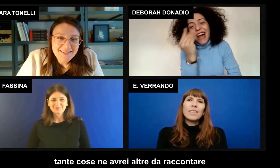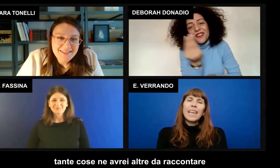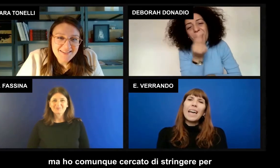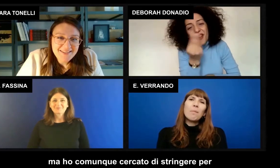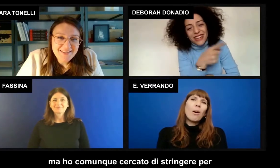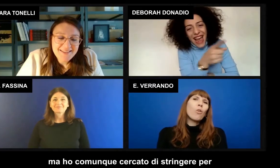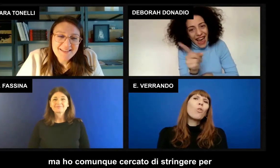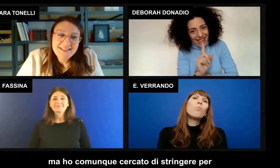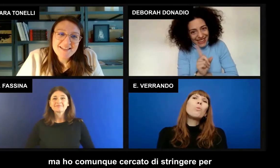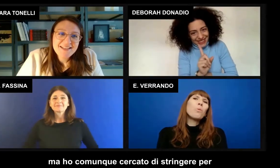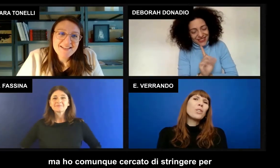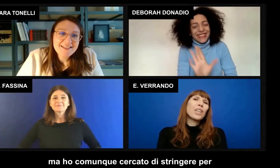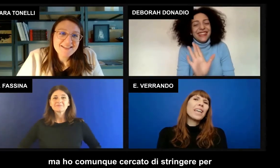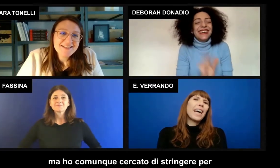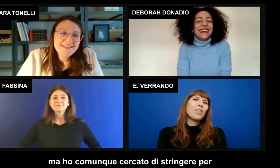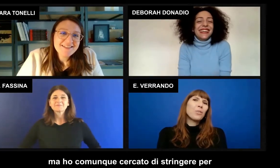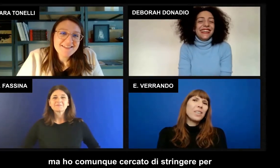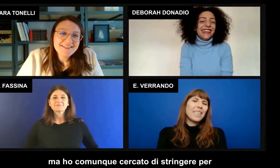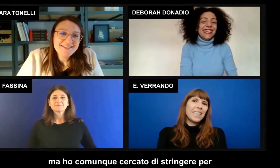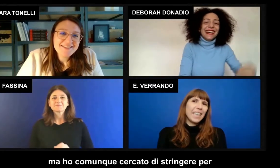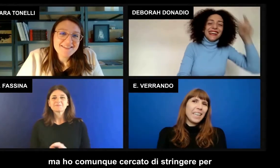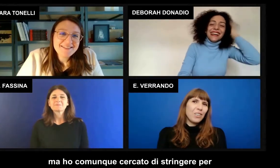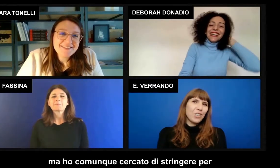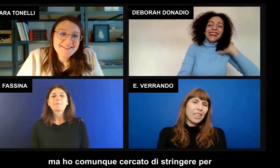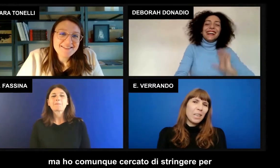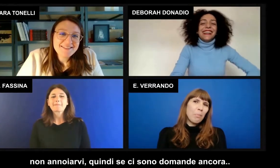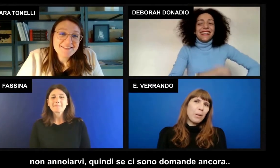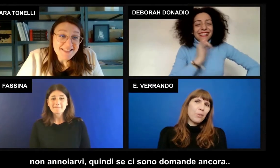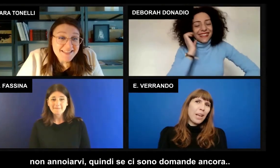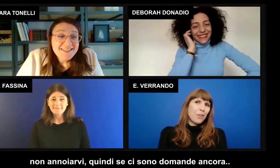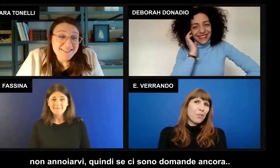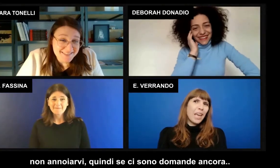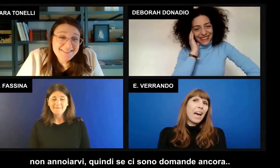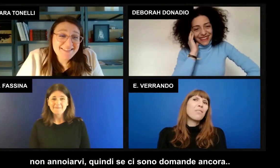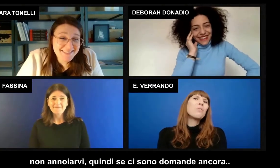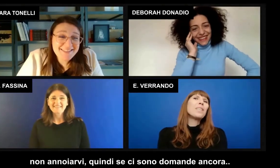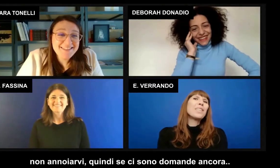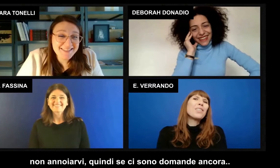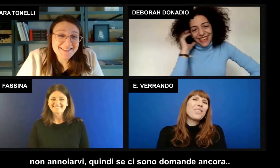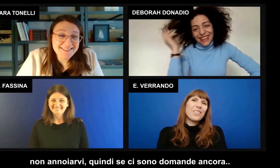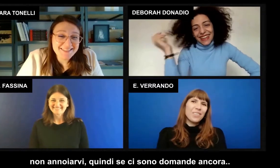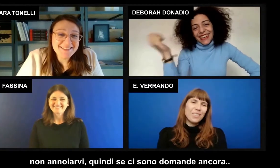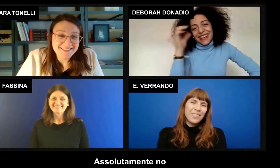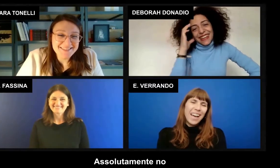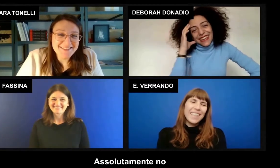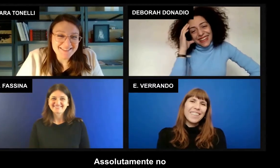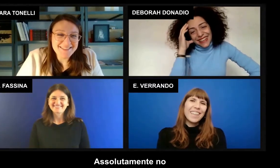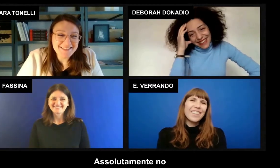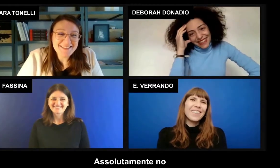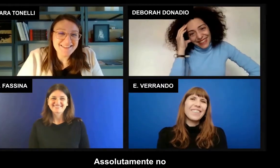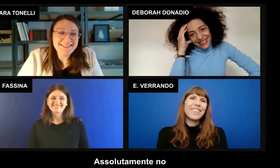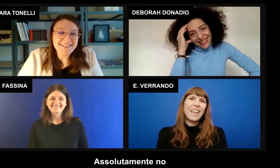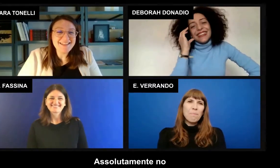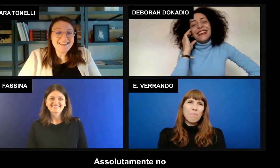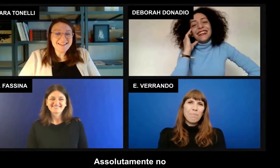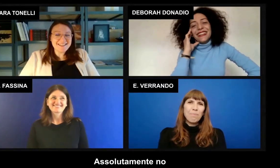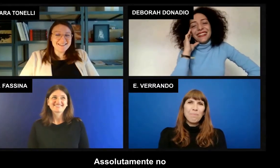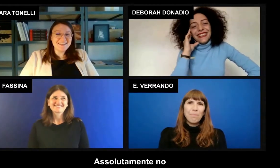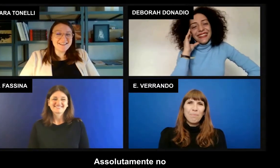raccontare ma ho comunque cercato di stringere per non annoiarvi. Quindi se ci sono domande ancora...